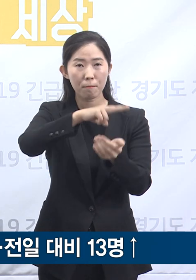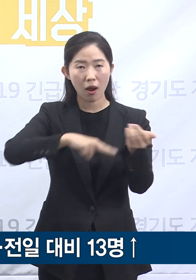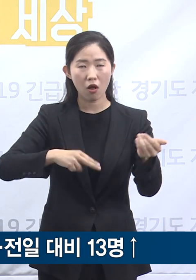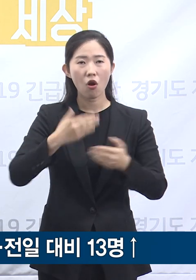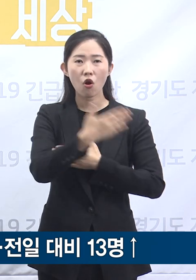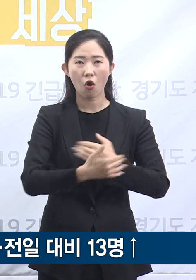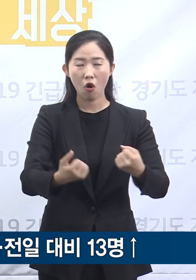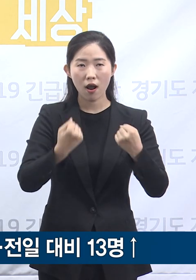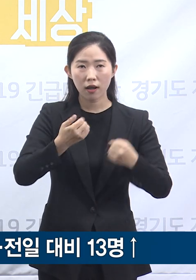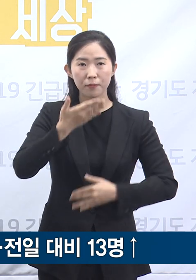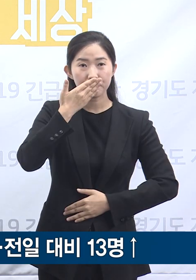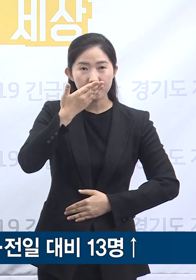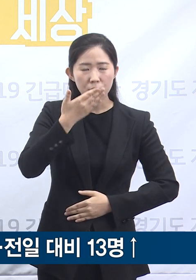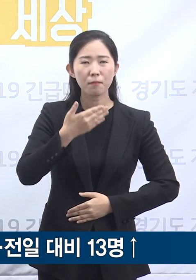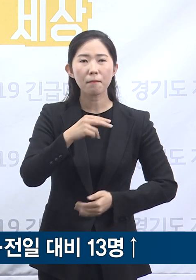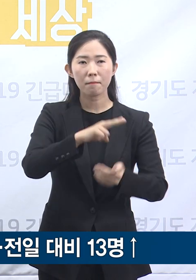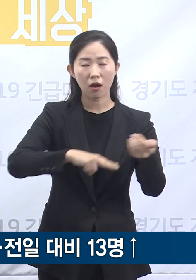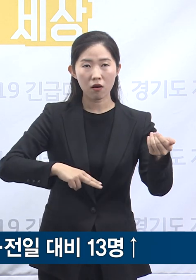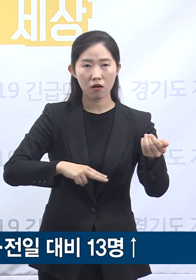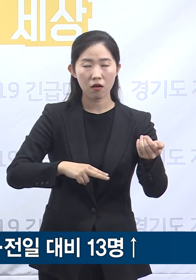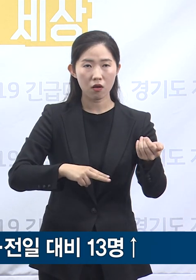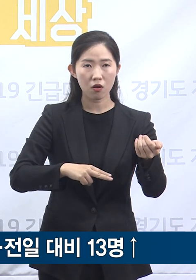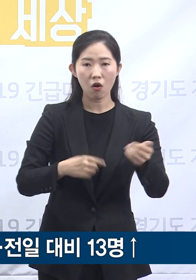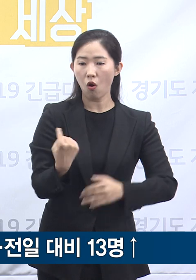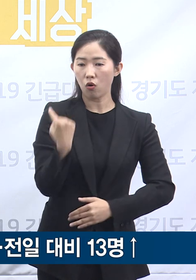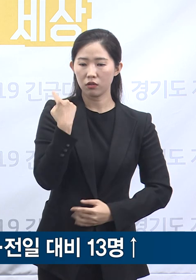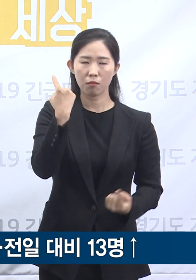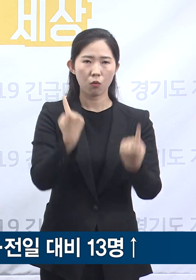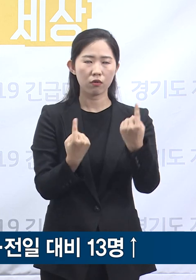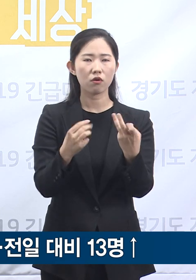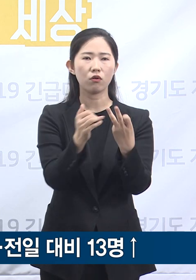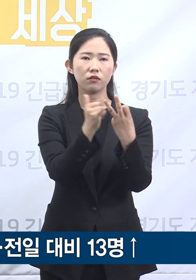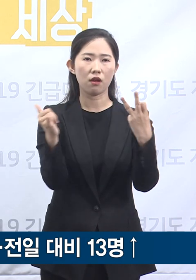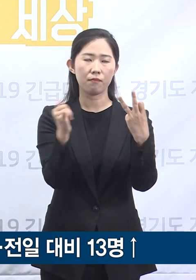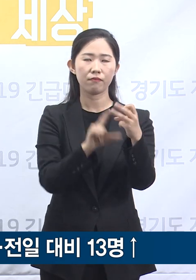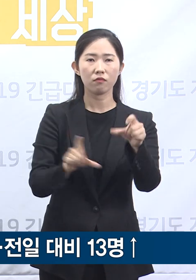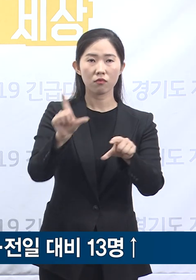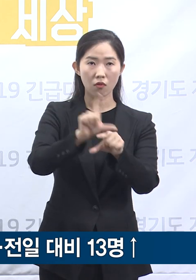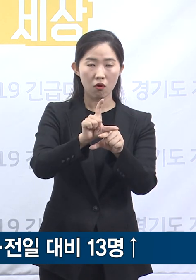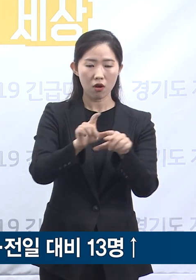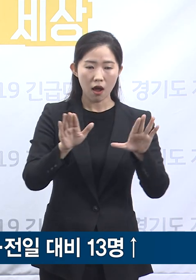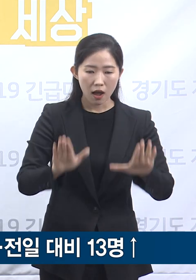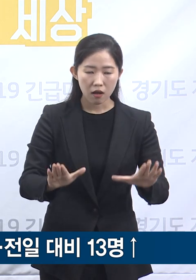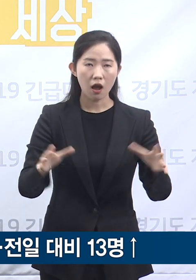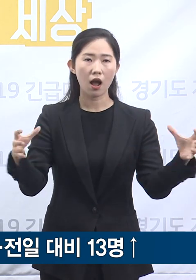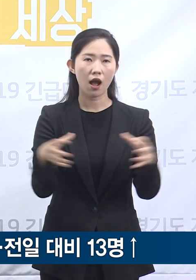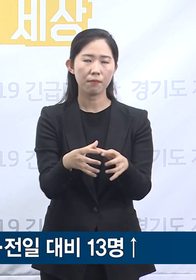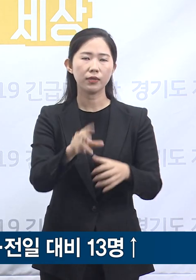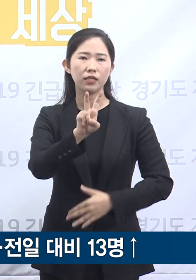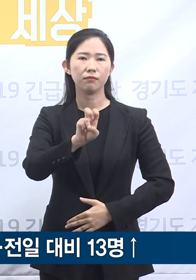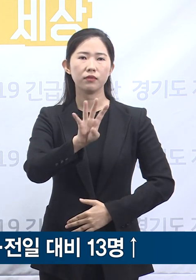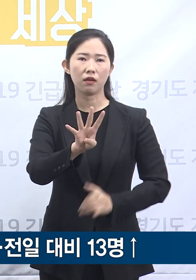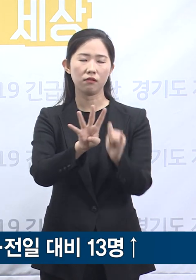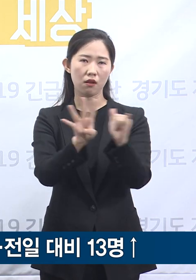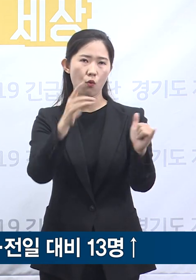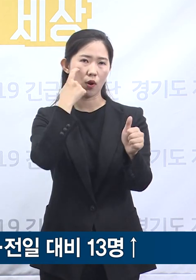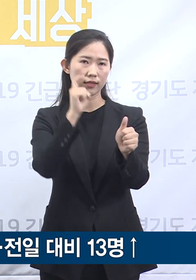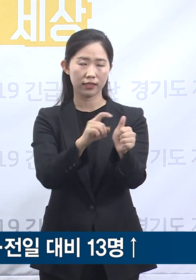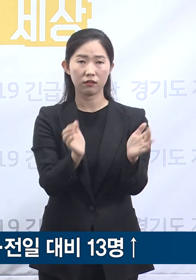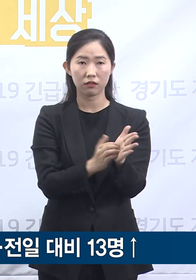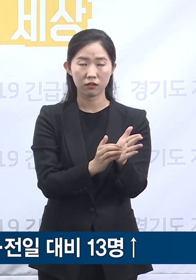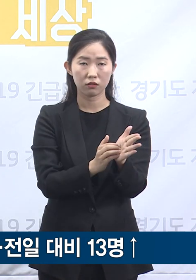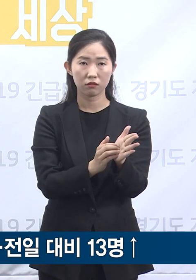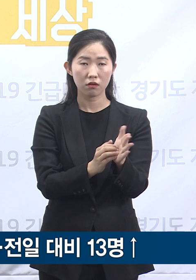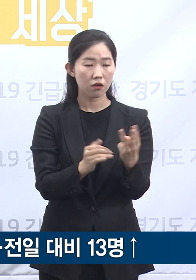도내 확진자는 전일 0시 대비 13명이 증가하여 총 24명으로 늘어났습니다. 추가